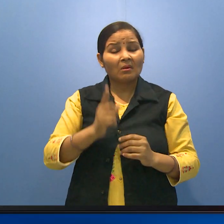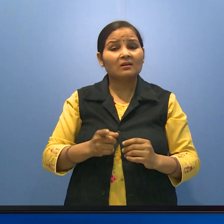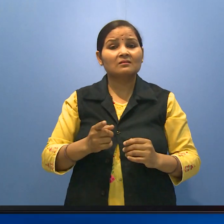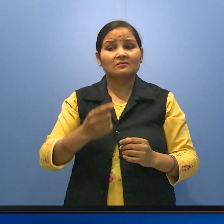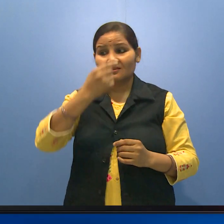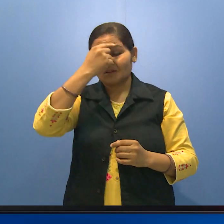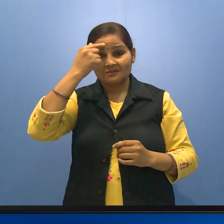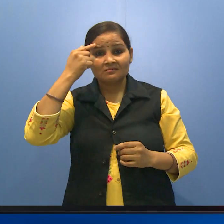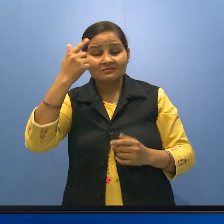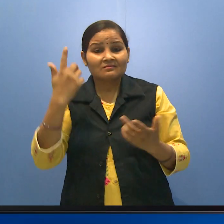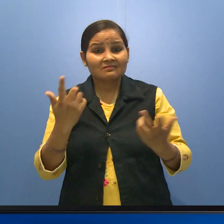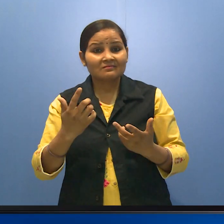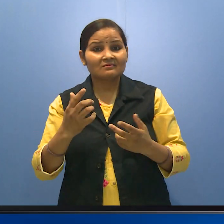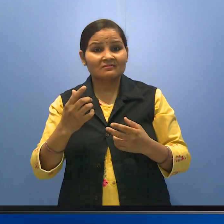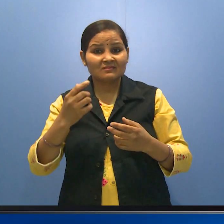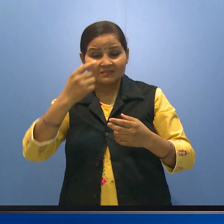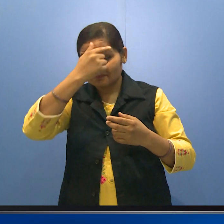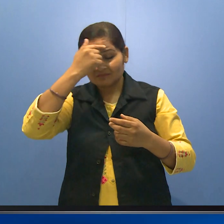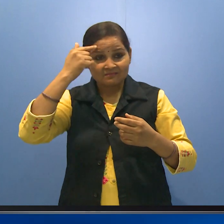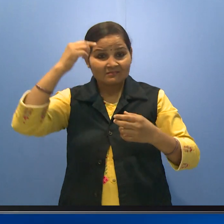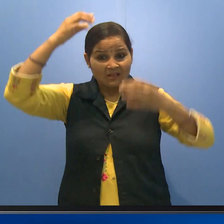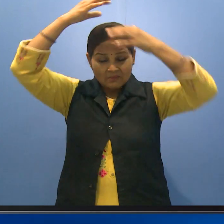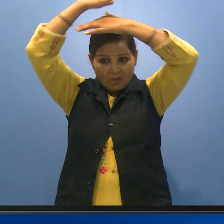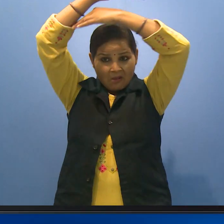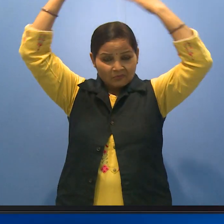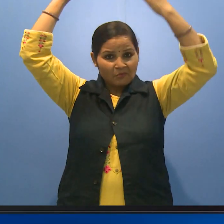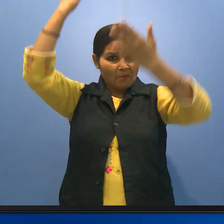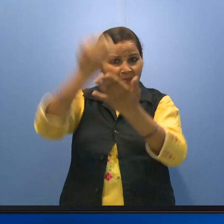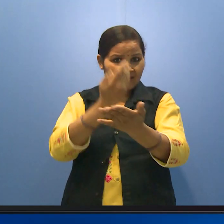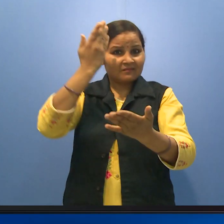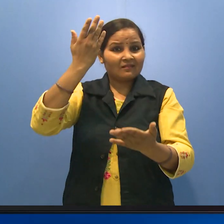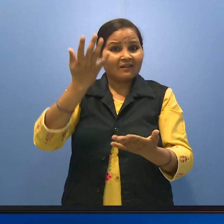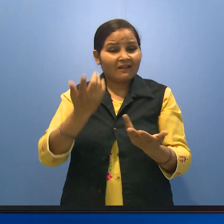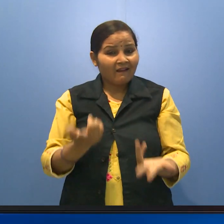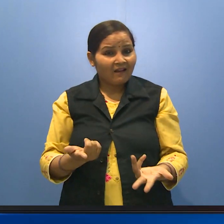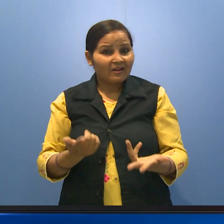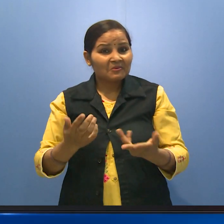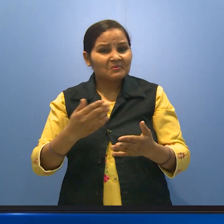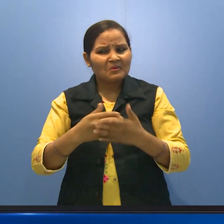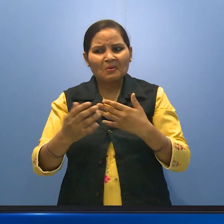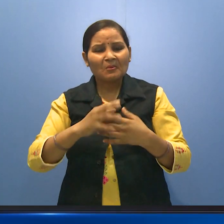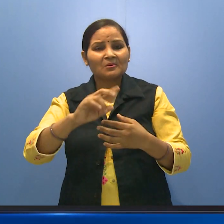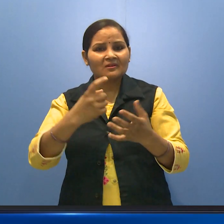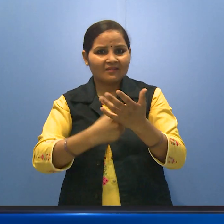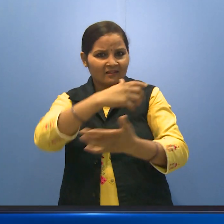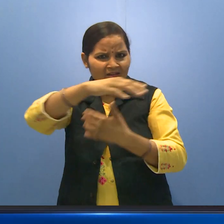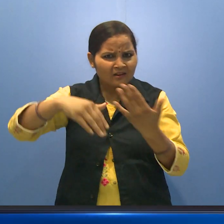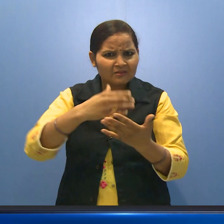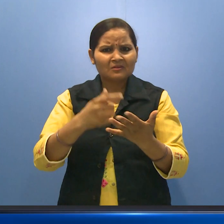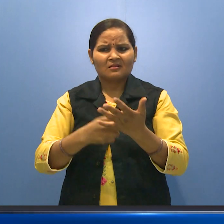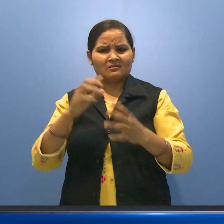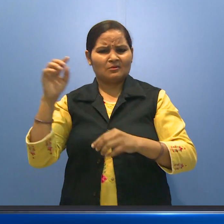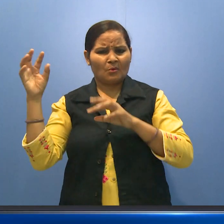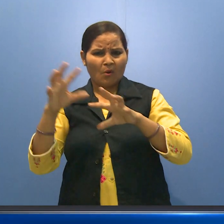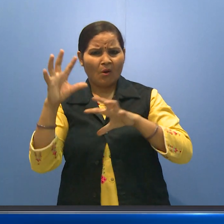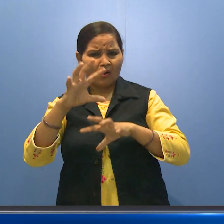परन्तु किस्मत ऐसी कि वो उसमें भी बच गया, और जो भी उनके संबंदी थे वो